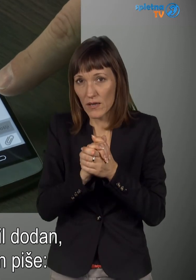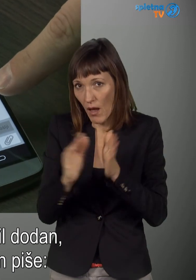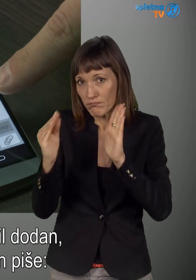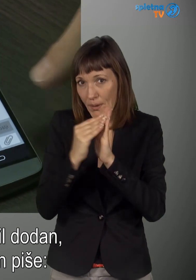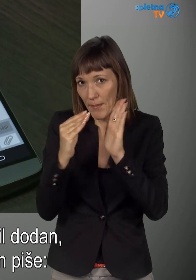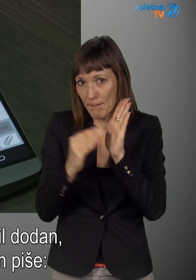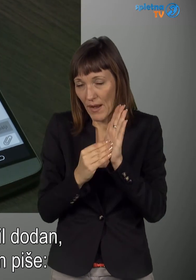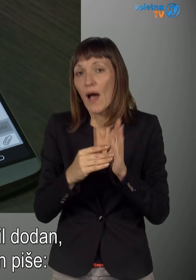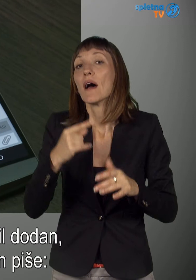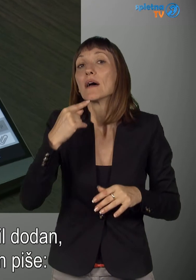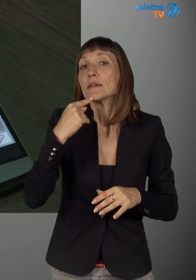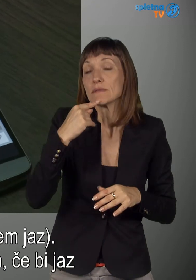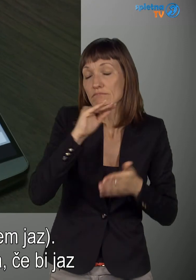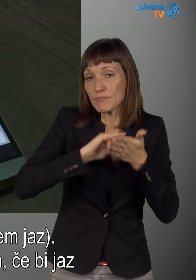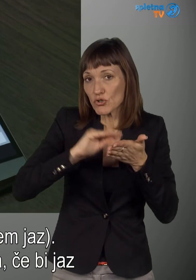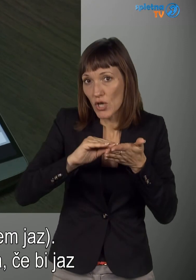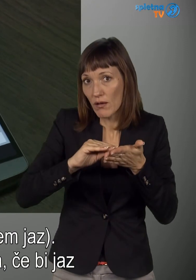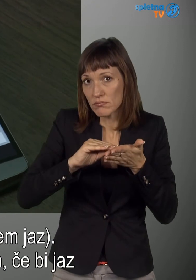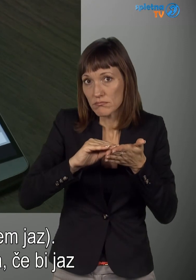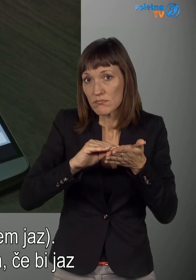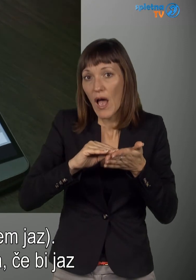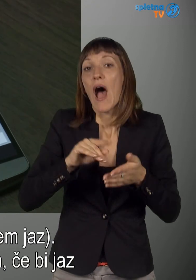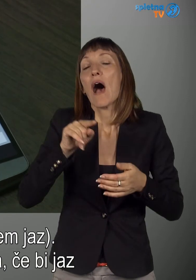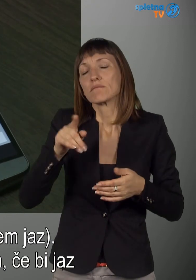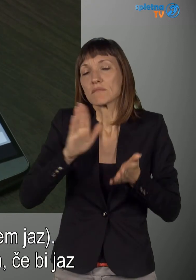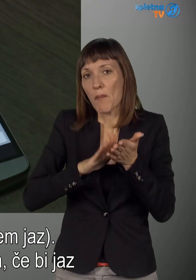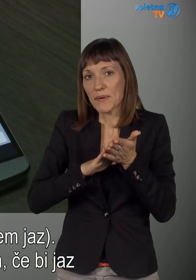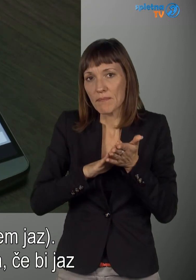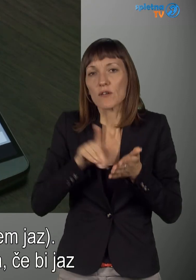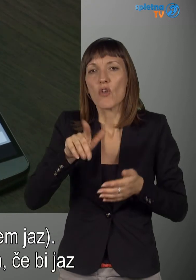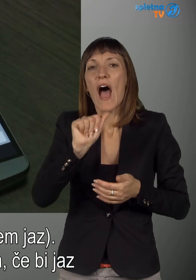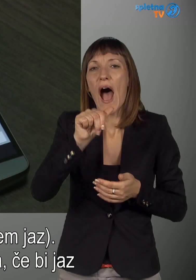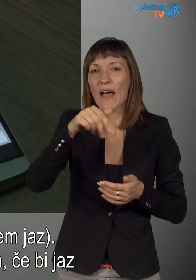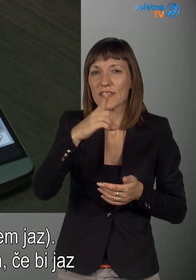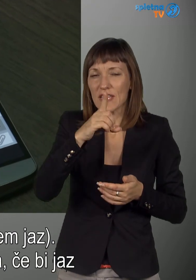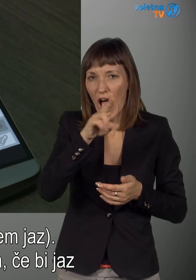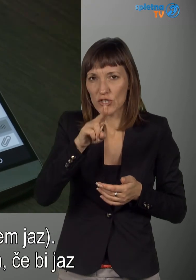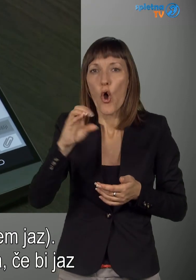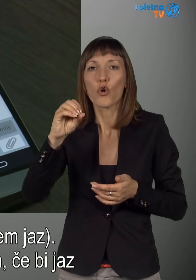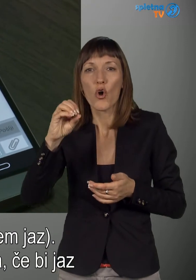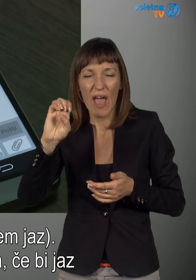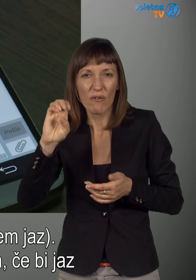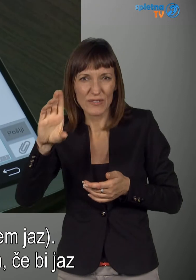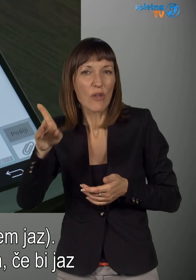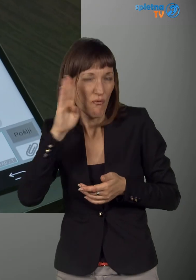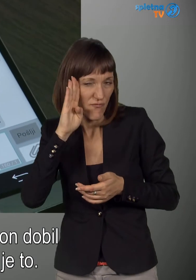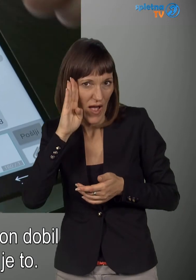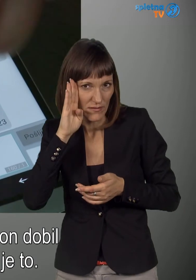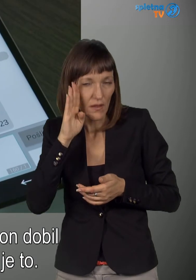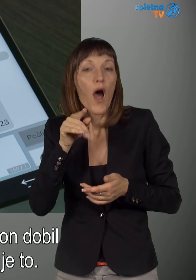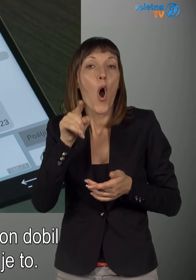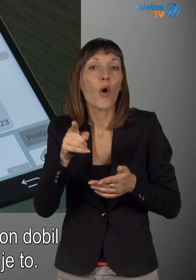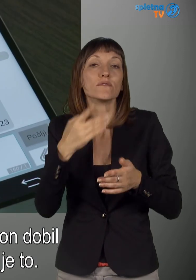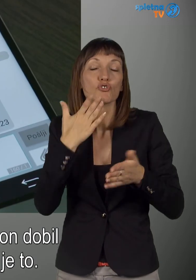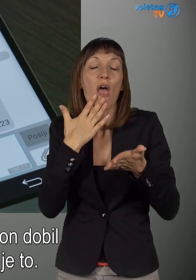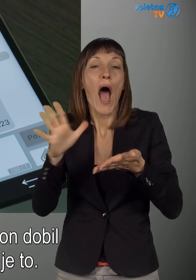In piše, Andrašo Gorevc, to sem jaz, sem dodal tega prijatelja. V primeru, da jih se rabim pomoč, bodo